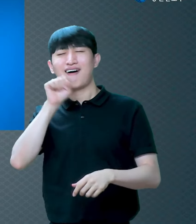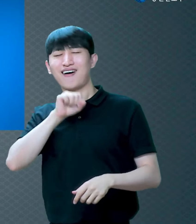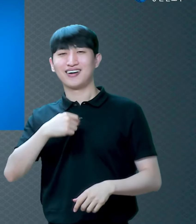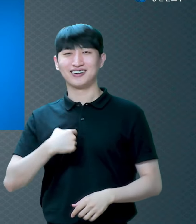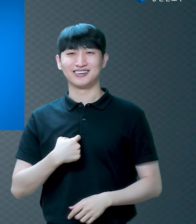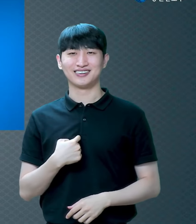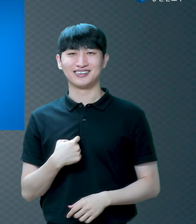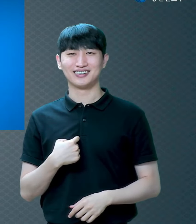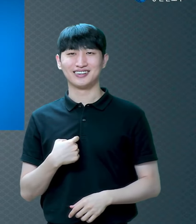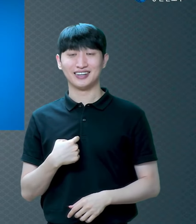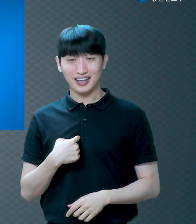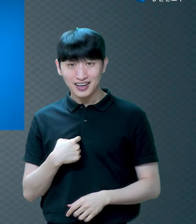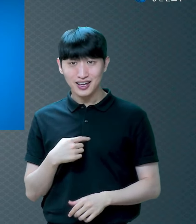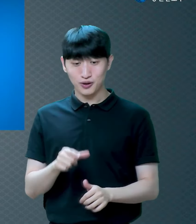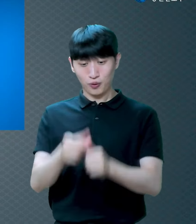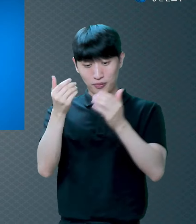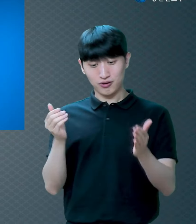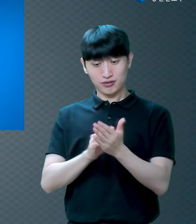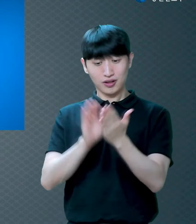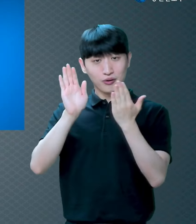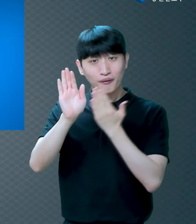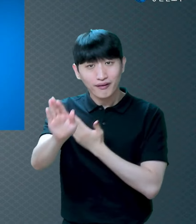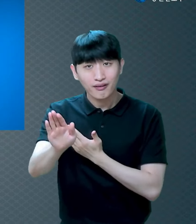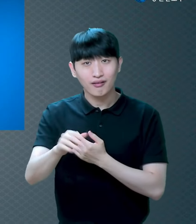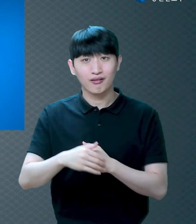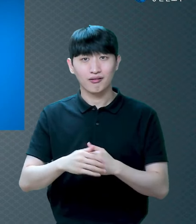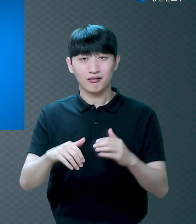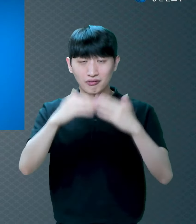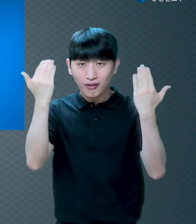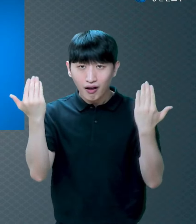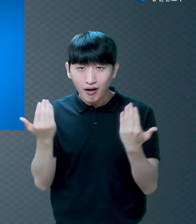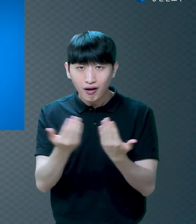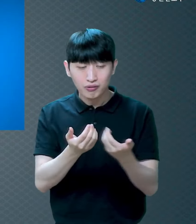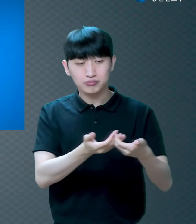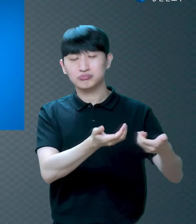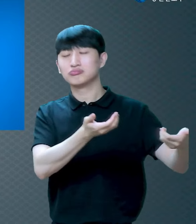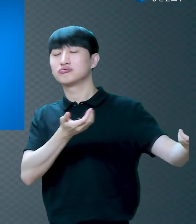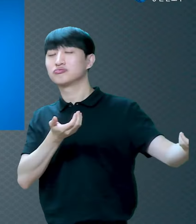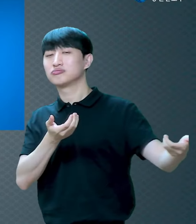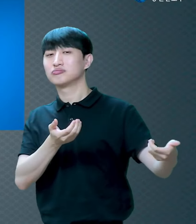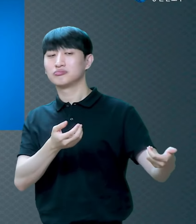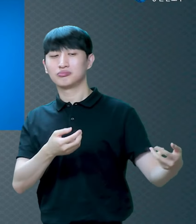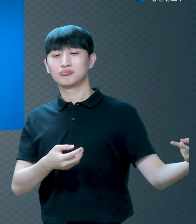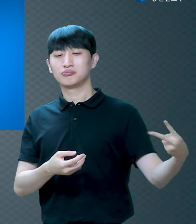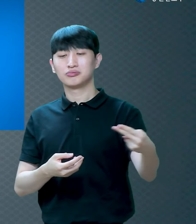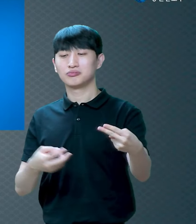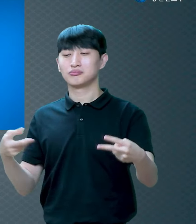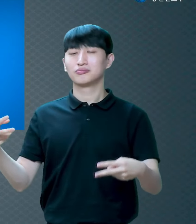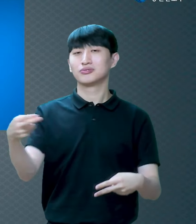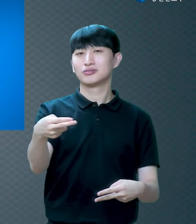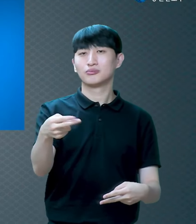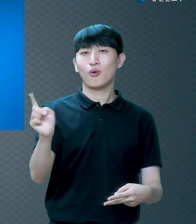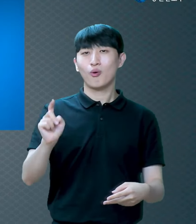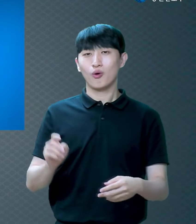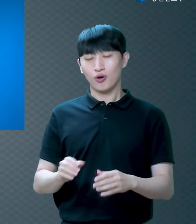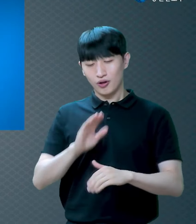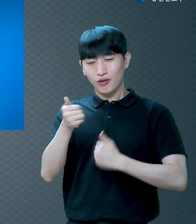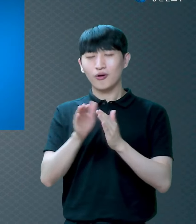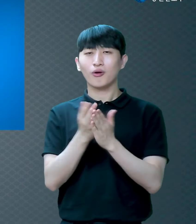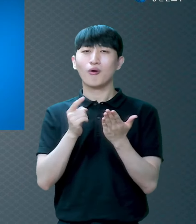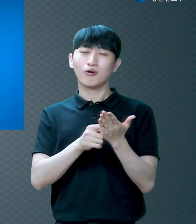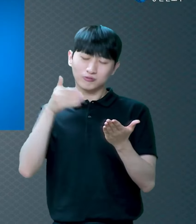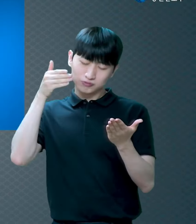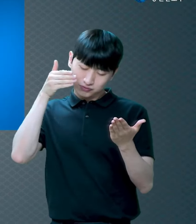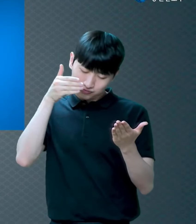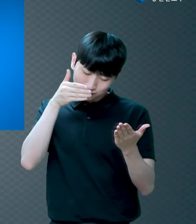그게 멀어지더라고요 성경을 읽으면 감동이 되고 사람들이 주변에서